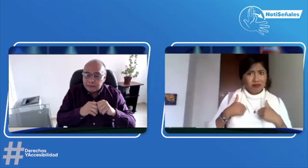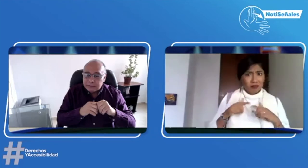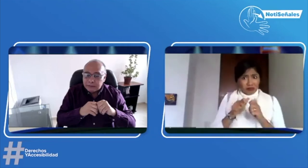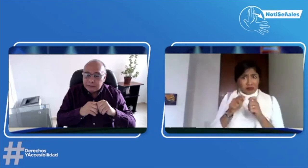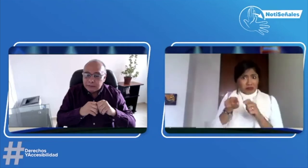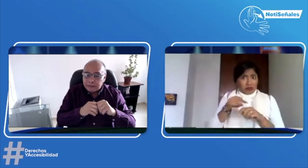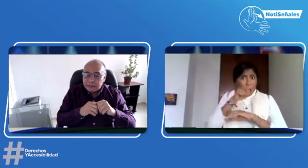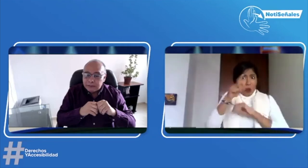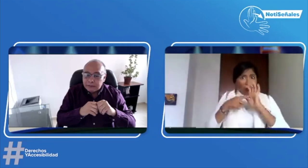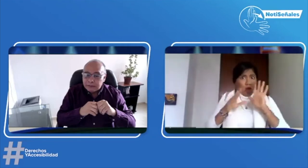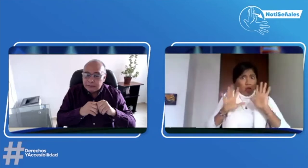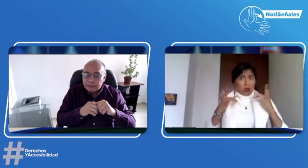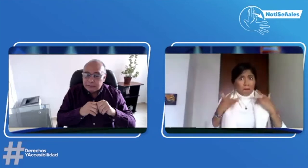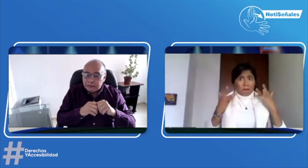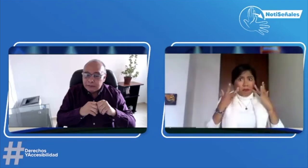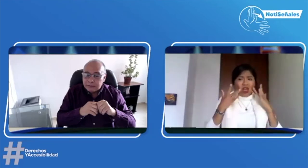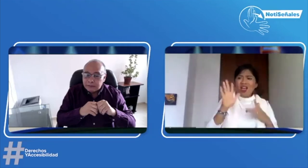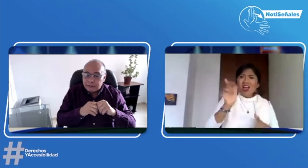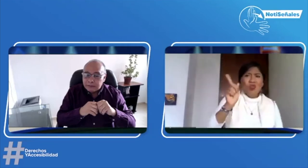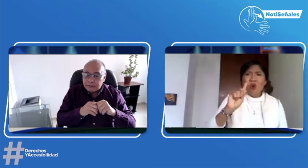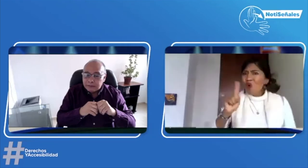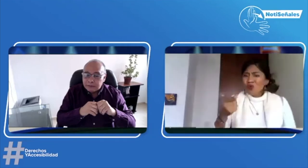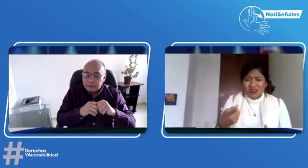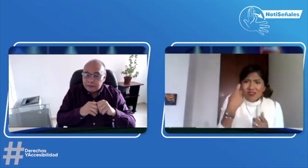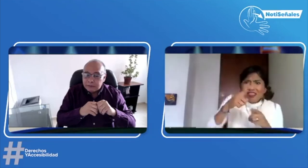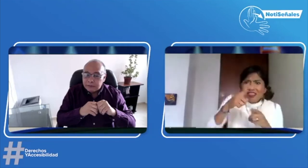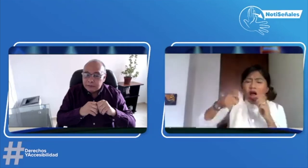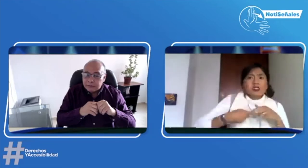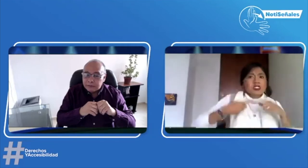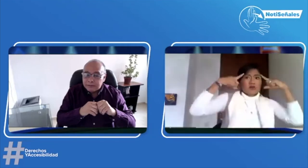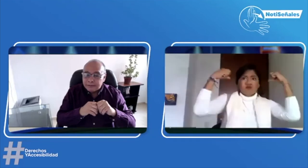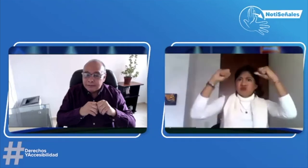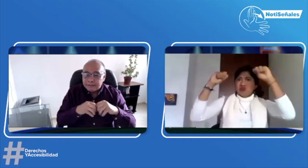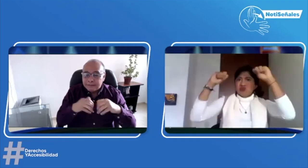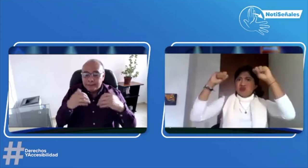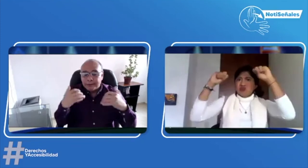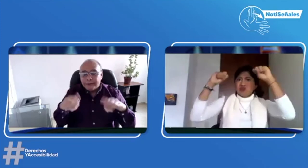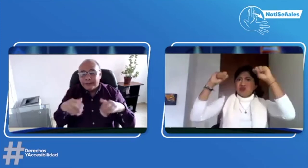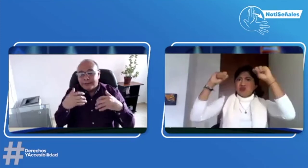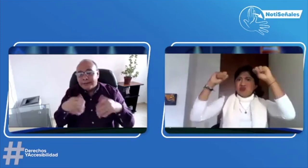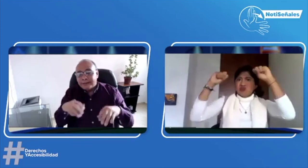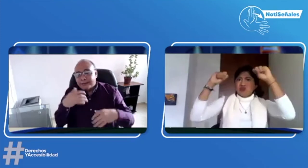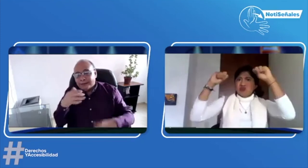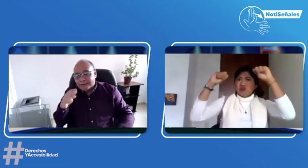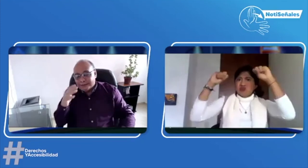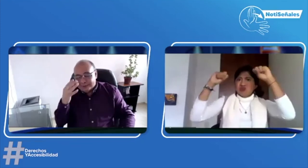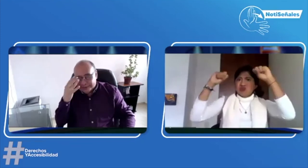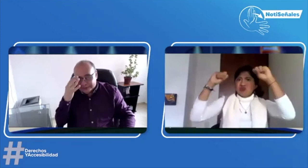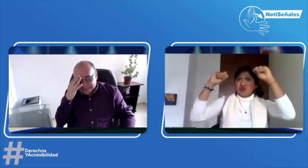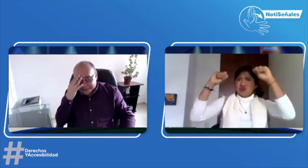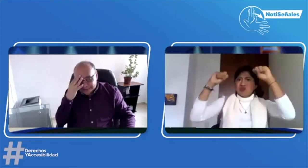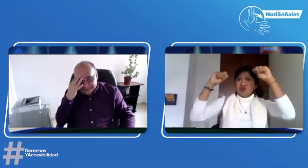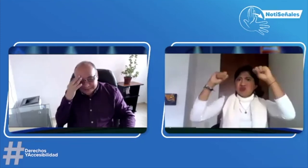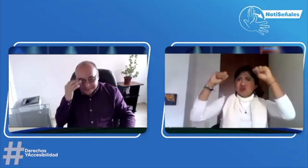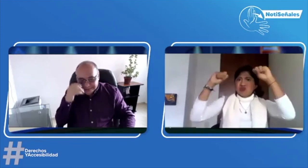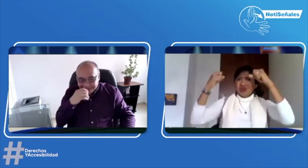decía que faltaban otros documentos. Yo decía que yo no tenía más. Decía, no, mire, hacen falta otras cosas. Y yo empecé a preocuparme muchísimo.